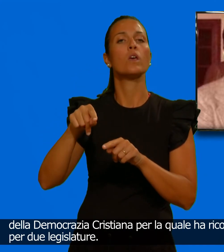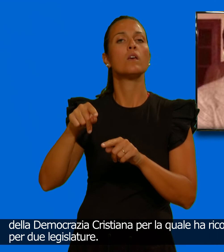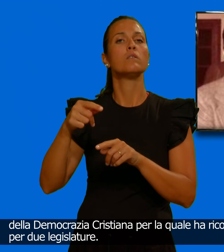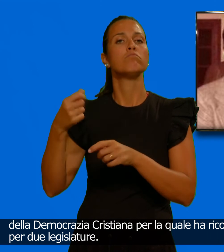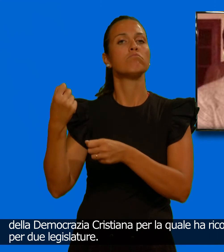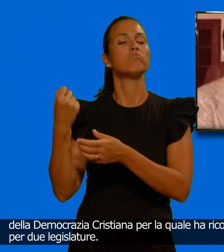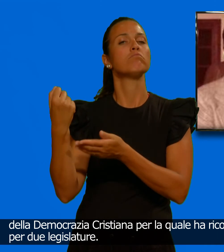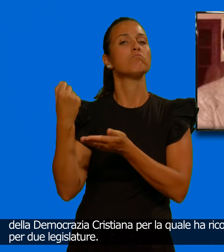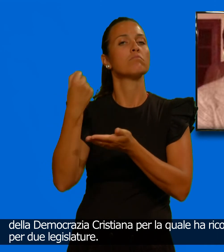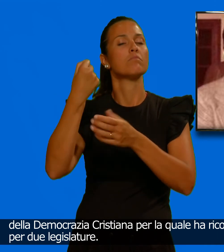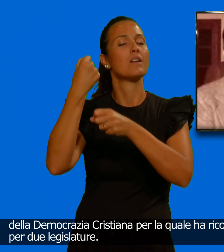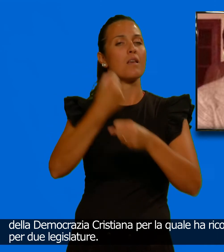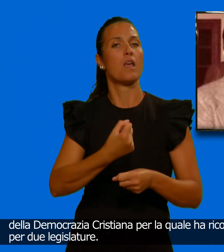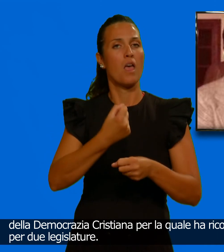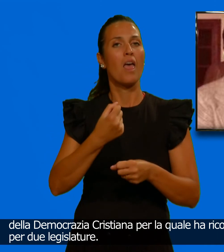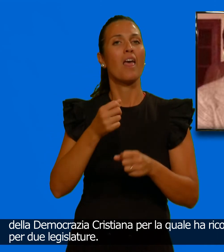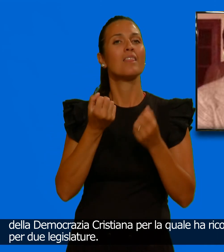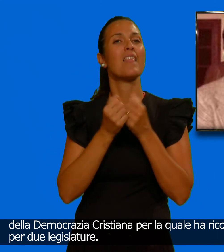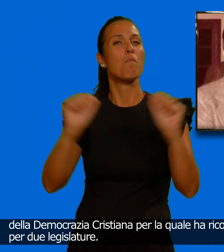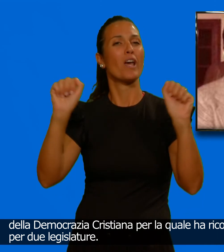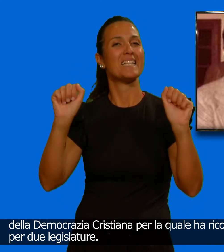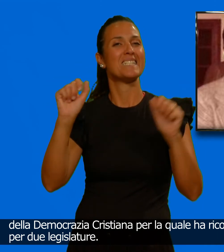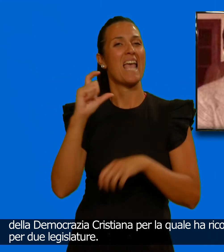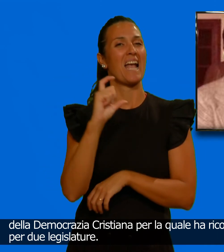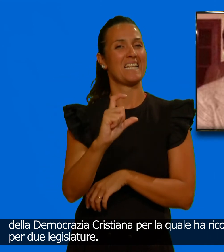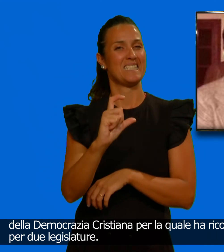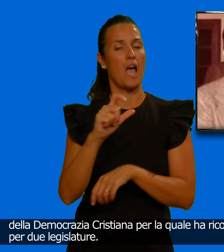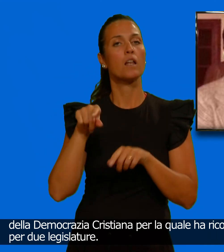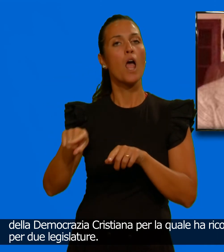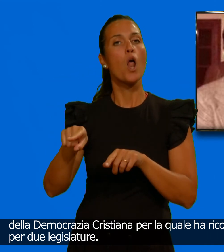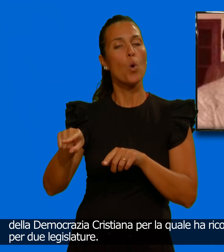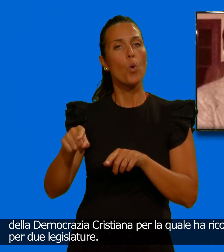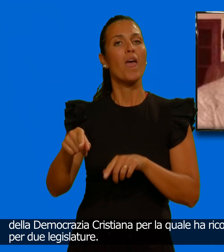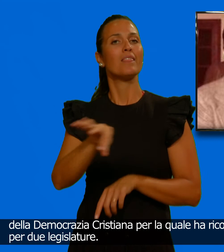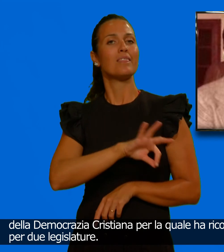cristiana, per la quale ha ricoperto il ruolo di deputato per due legislature.